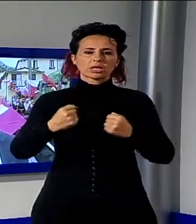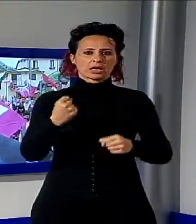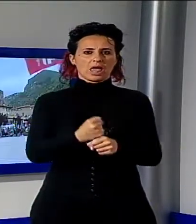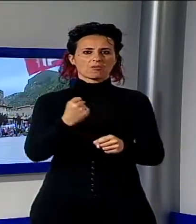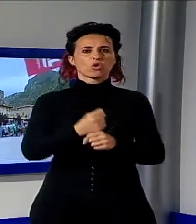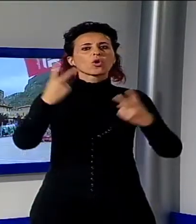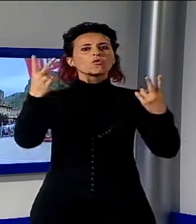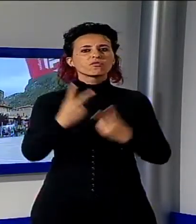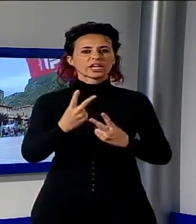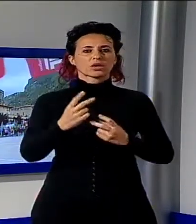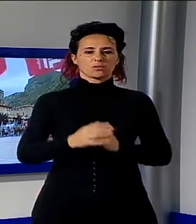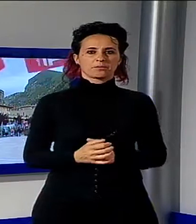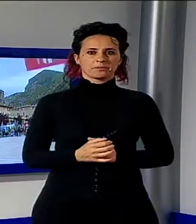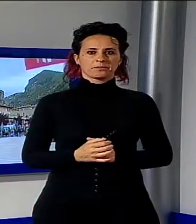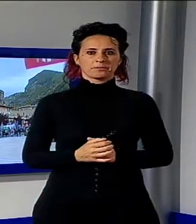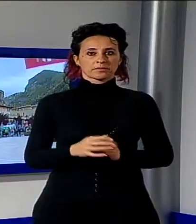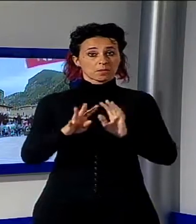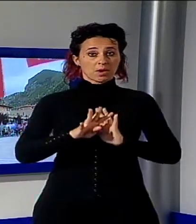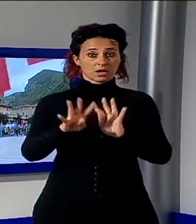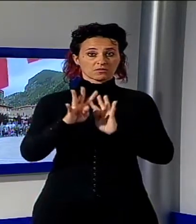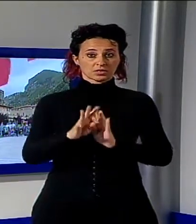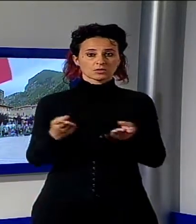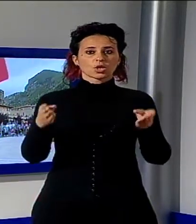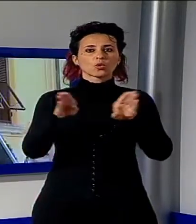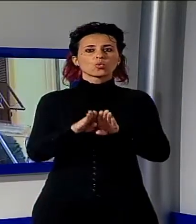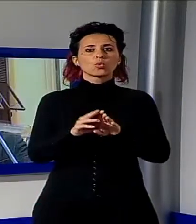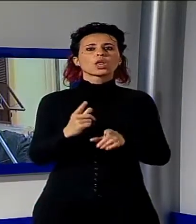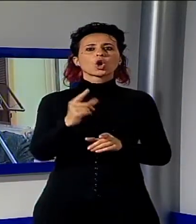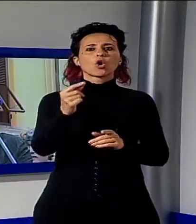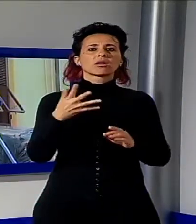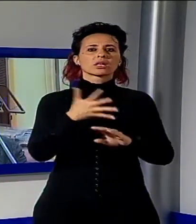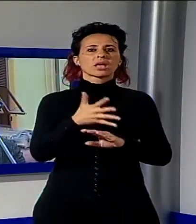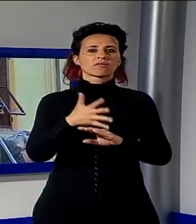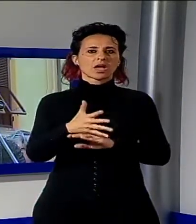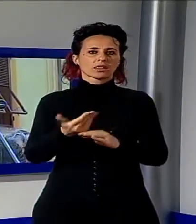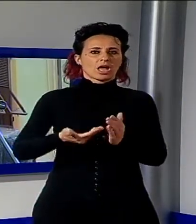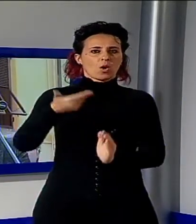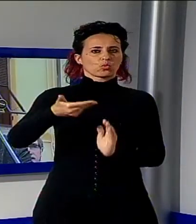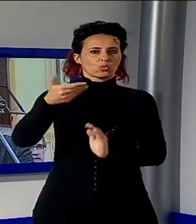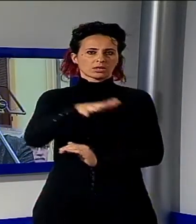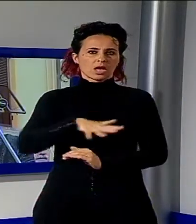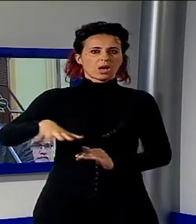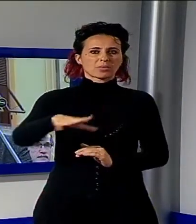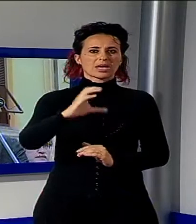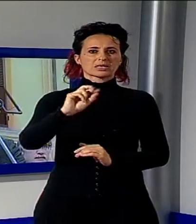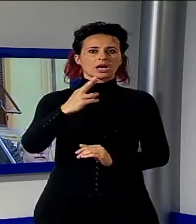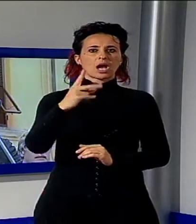La manifestazione si è conclusa con gli interventi delle autorità e dei sindacati in Piazza Carducci. Altre manifestazioni